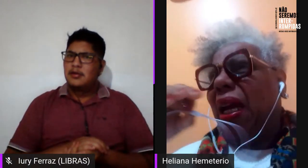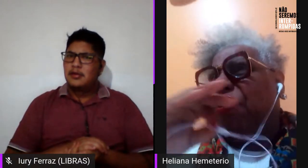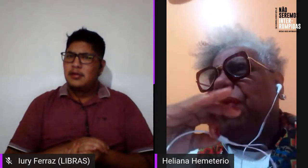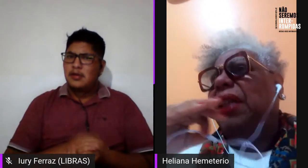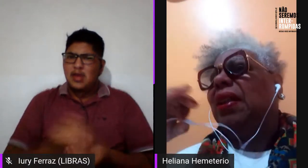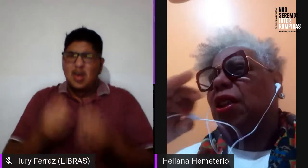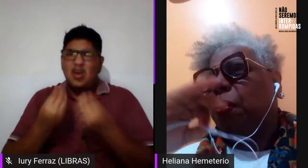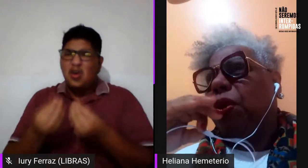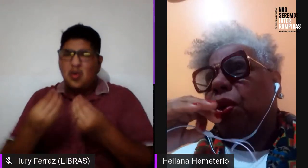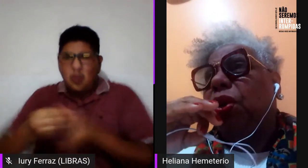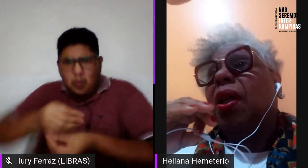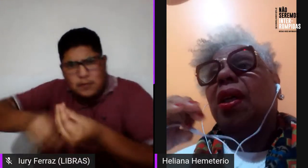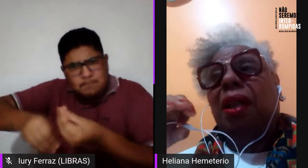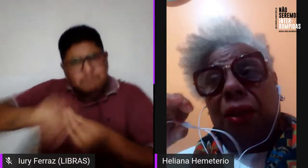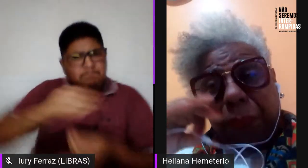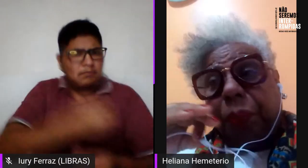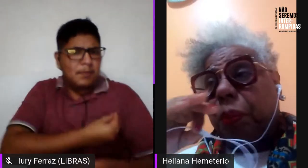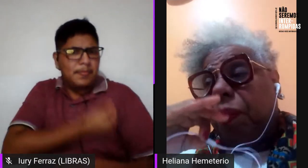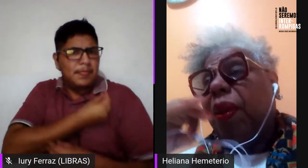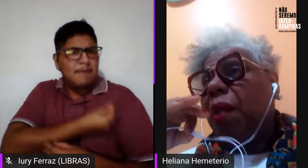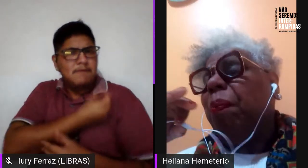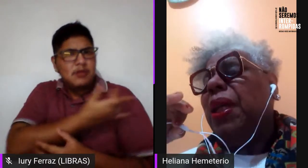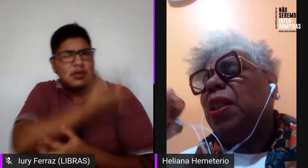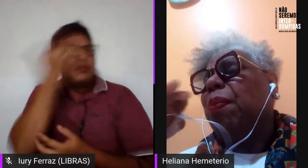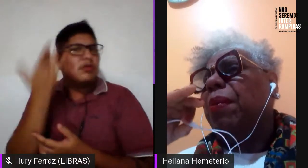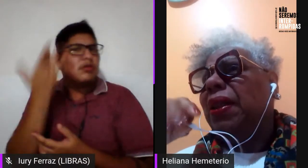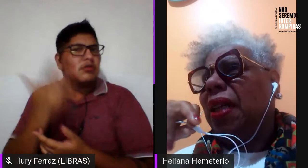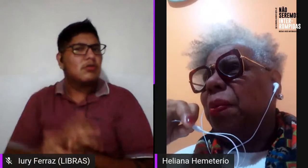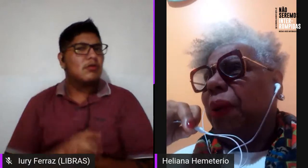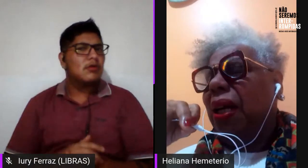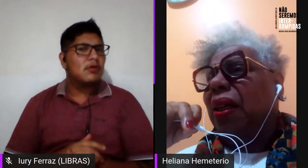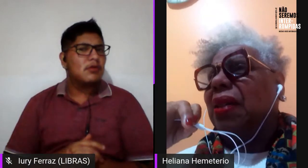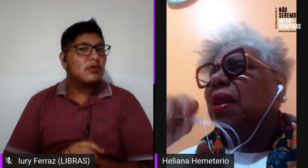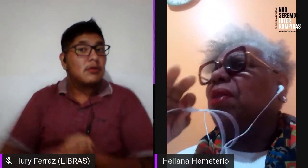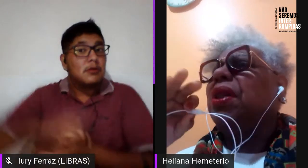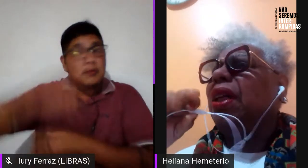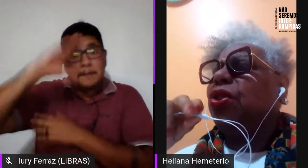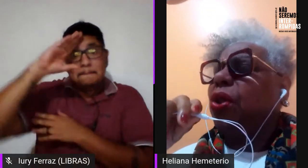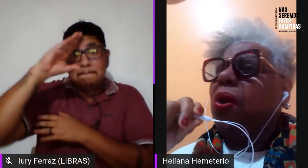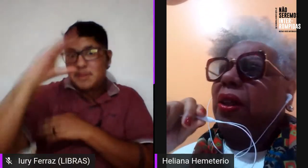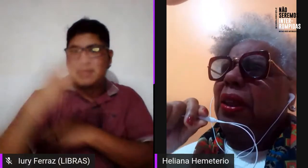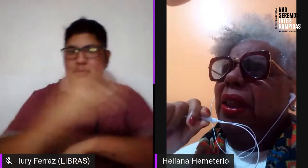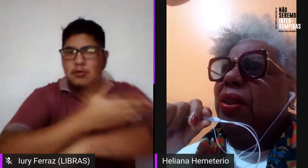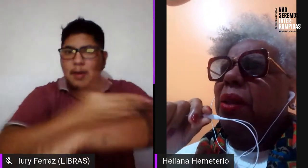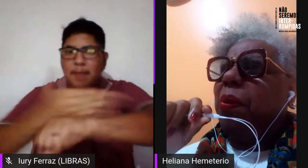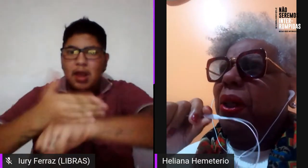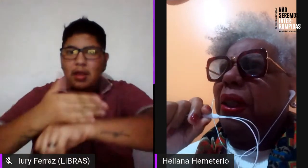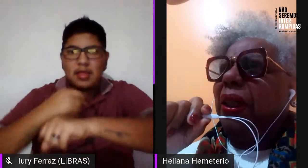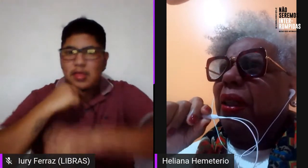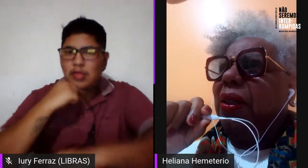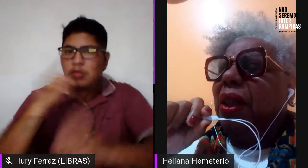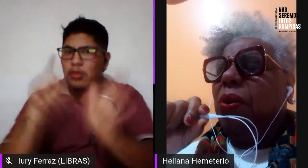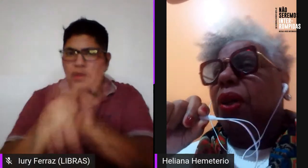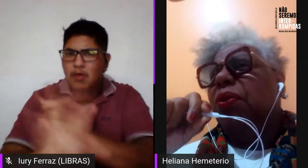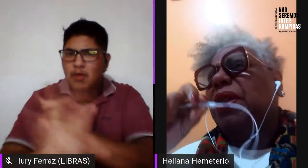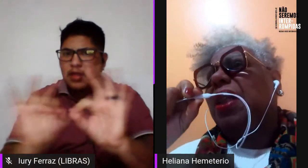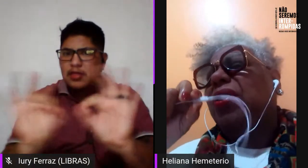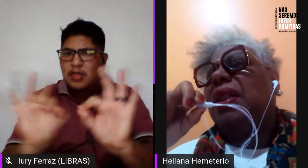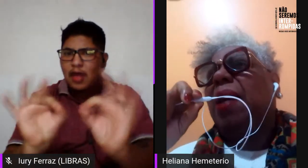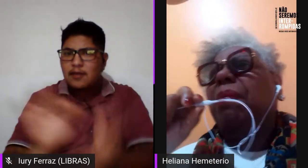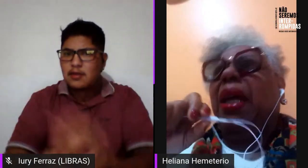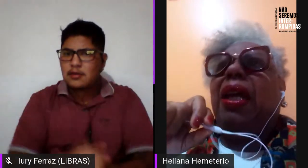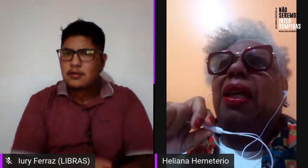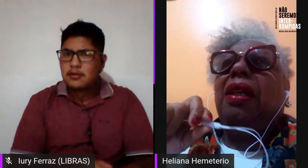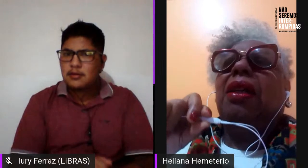permeia a vida das pessoas, principalmente as brancas, não se questiona hegemônica quando